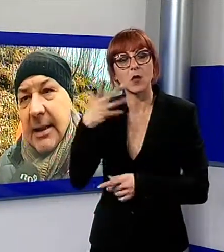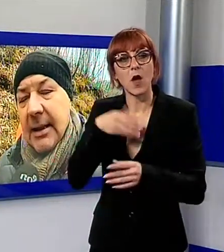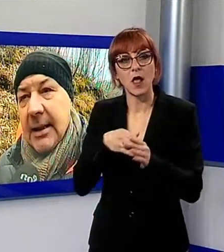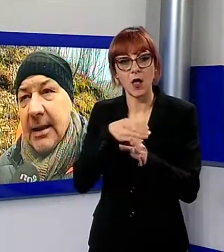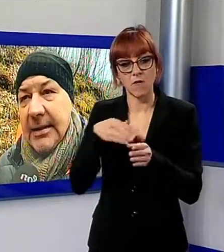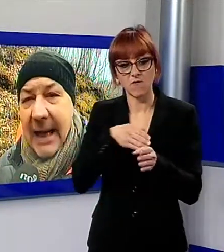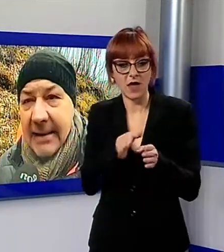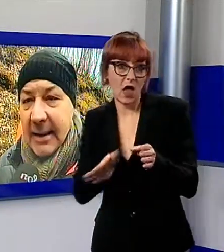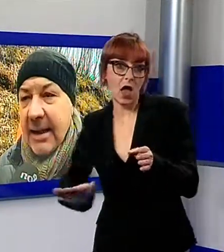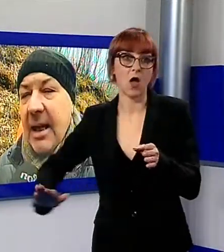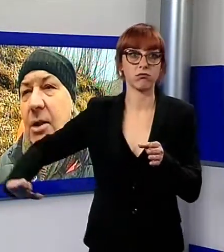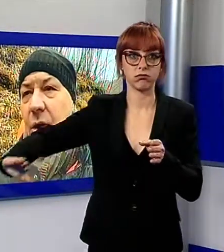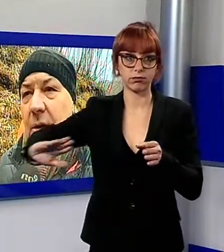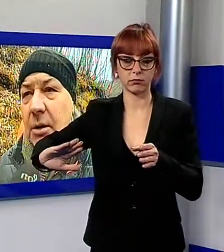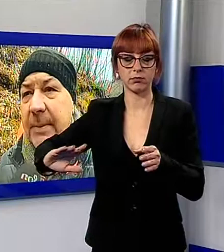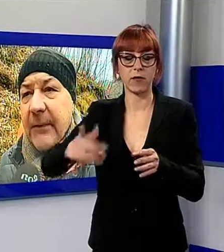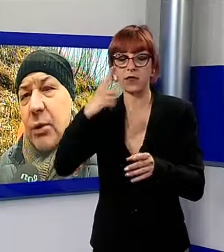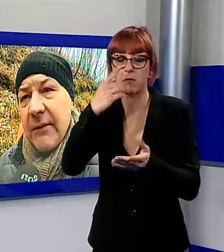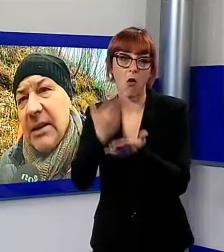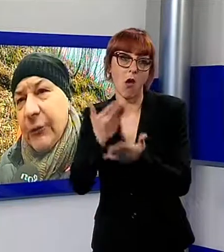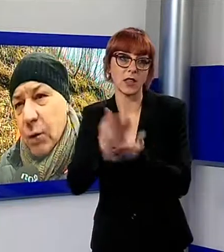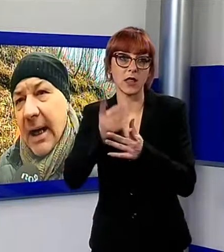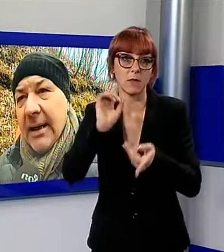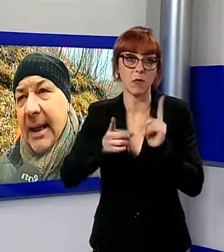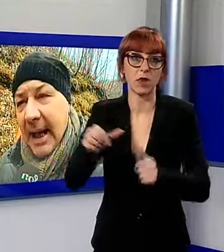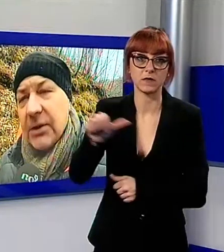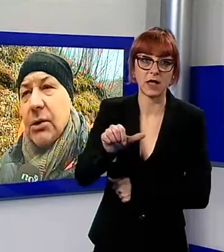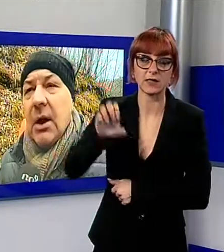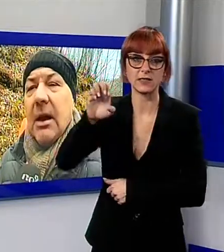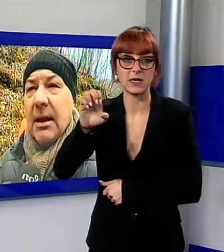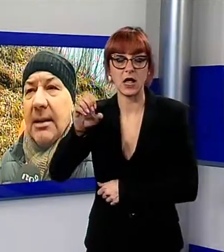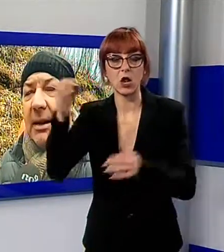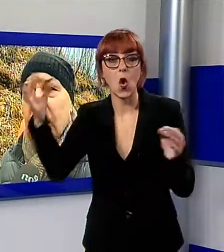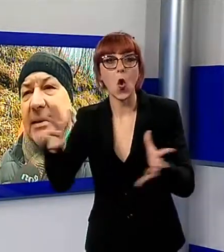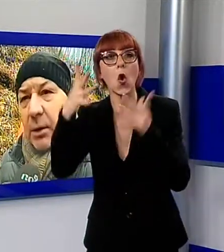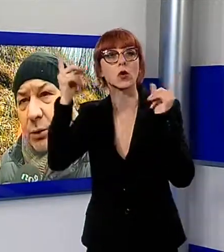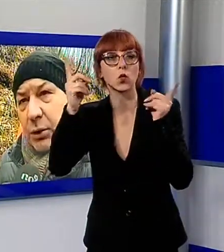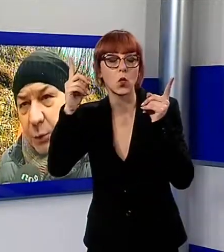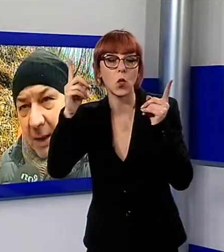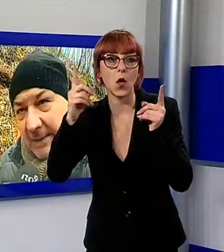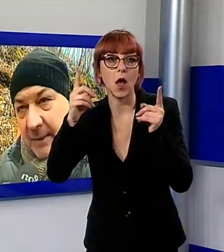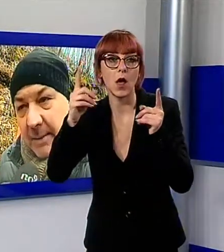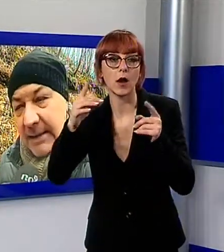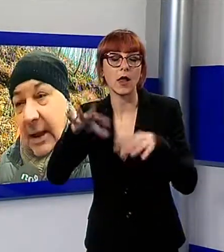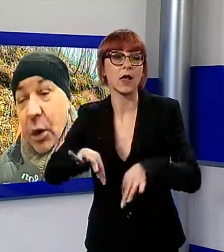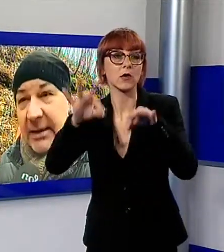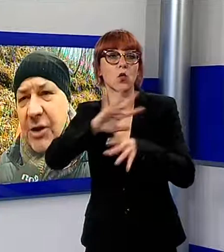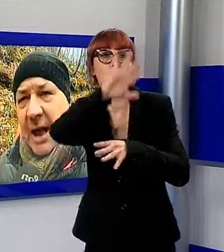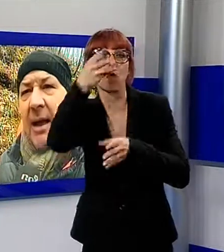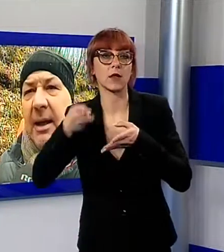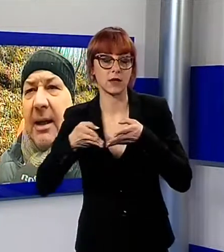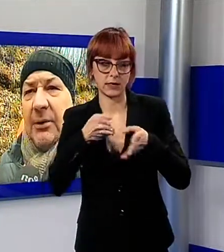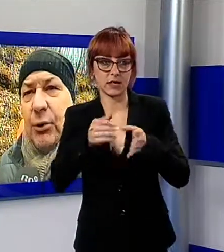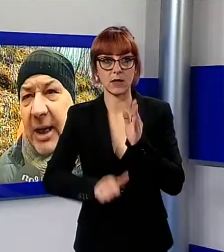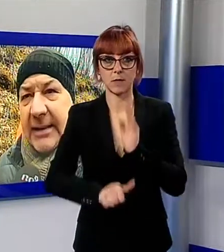di Sassi e di Elio, per avere una via di fuga in caso di un'interruzione sull'altra viabilità, cosa